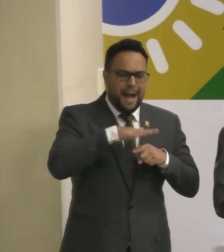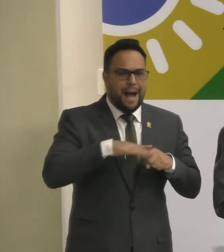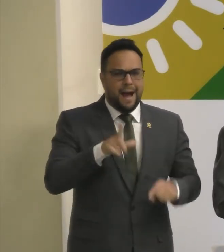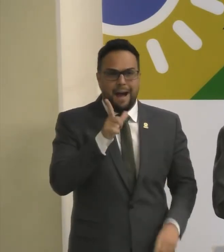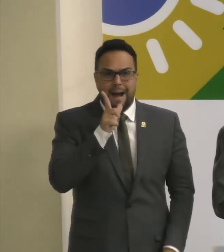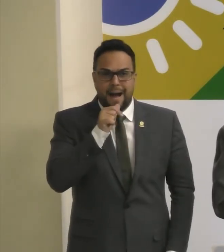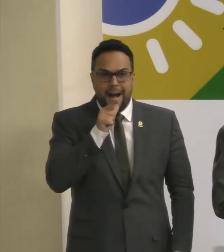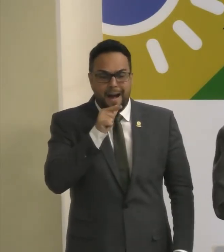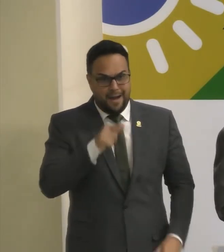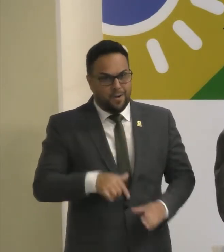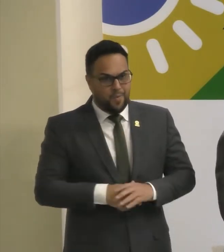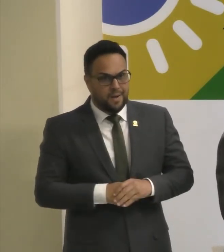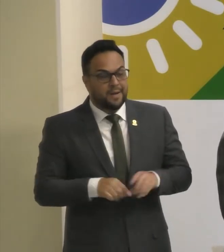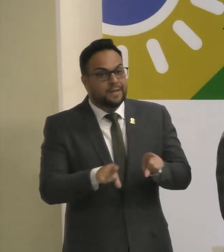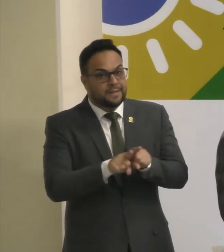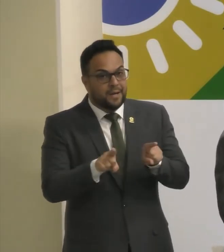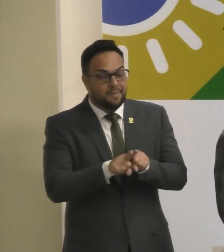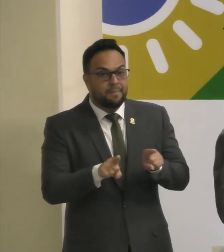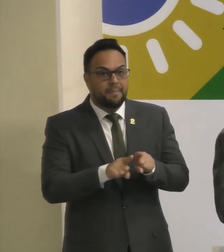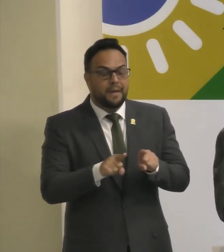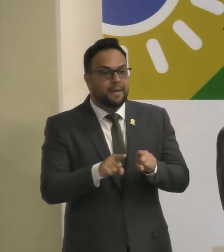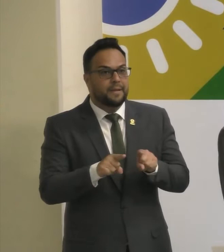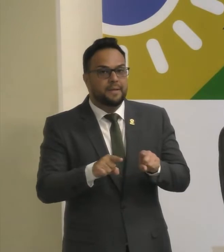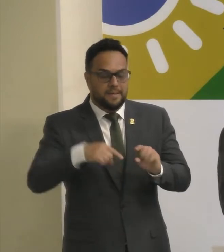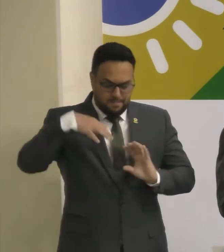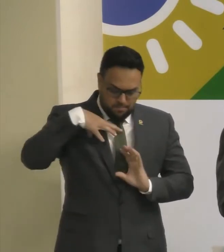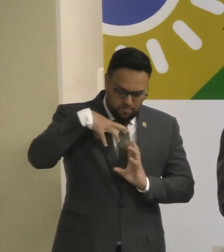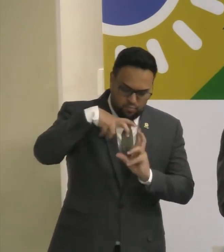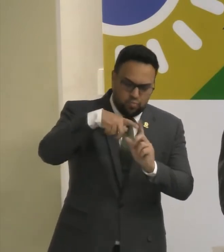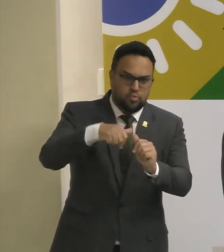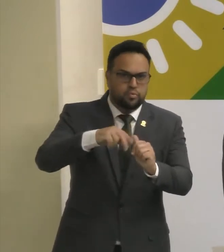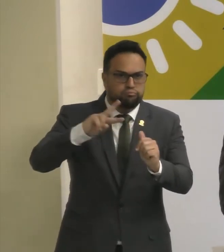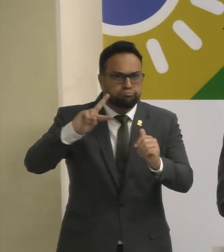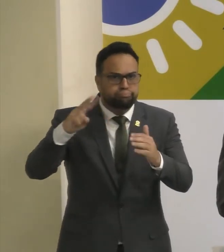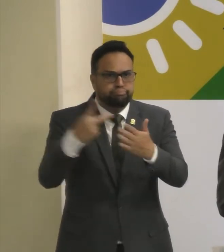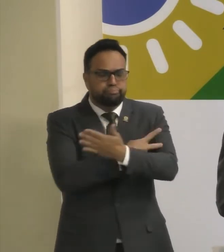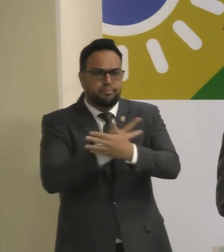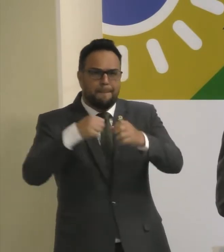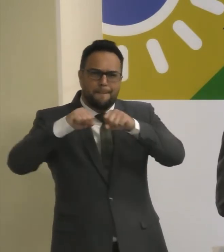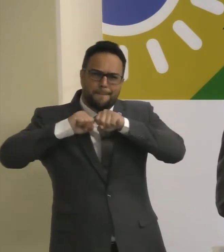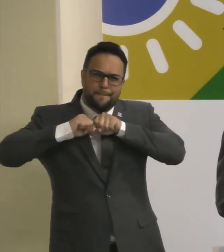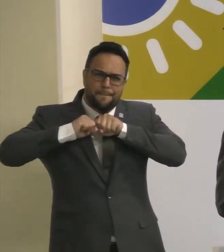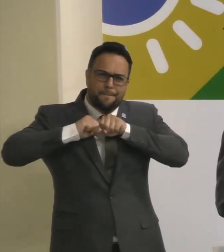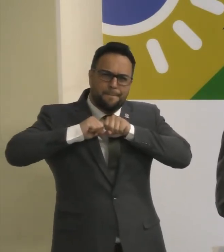brasileira. A maior pandemia que o mundo já vivenciou.